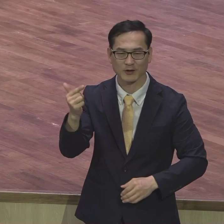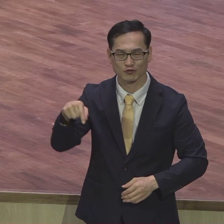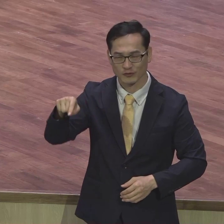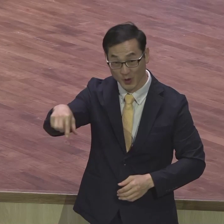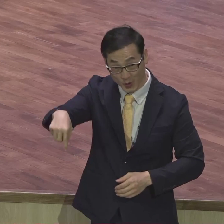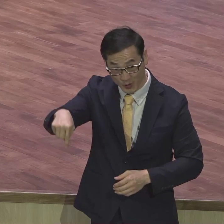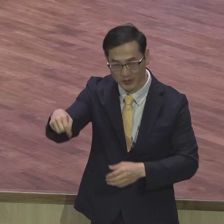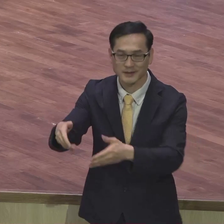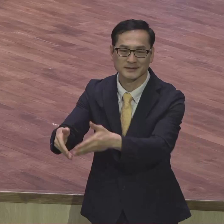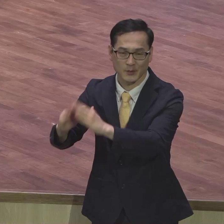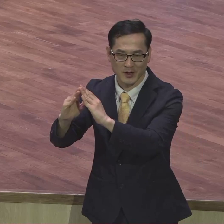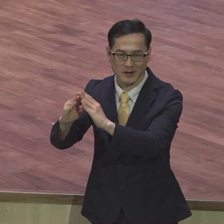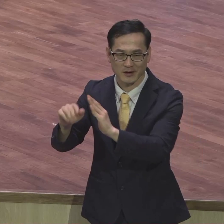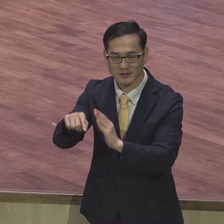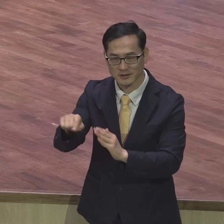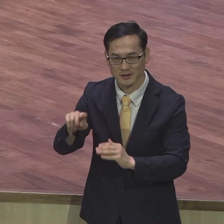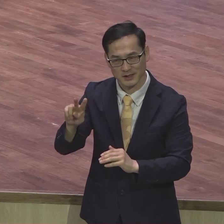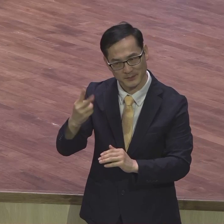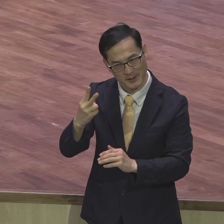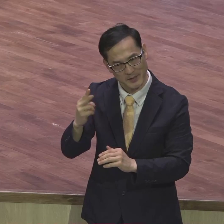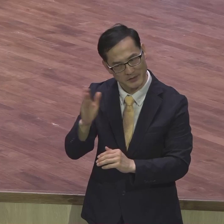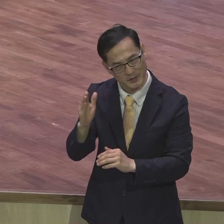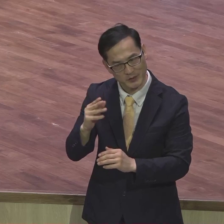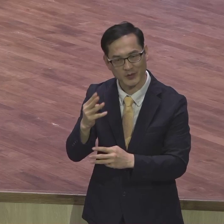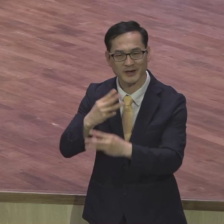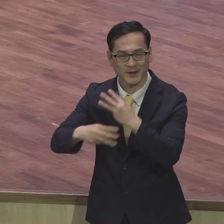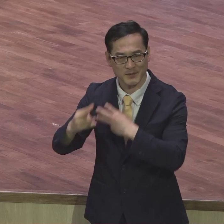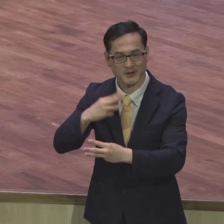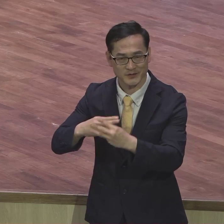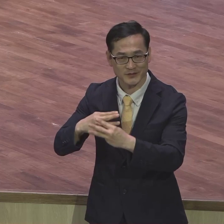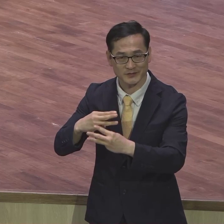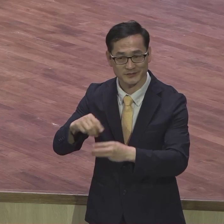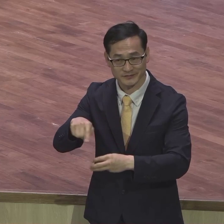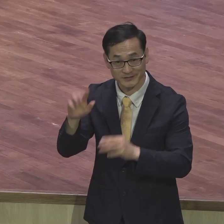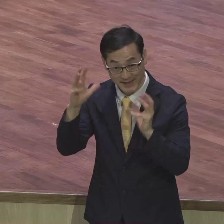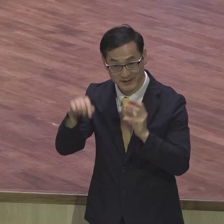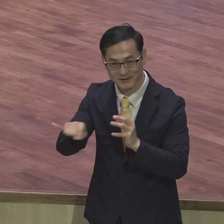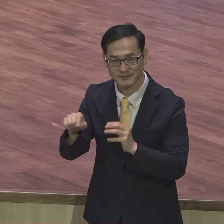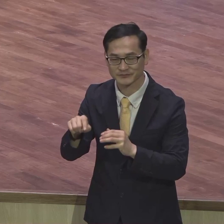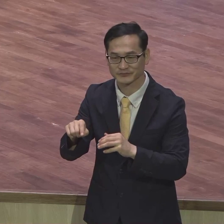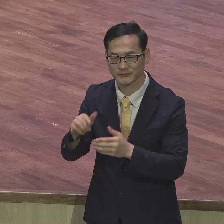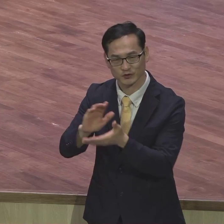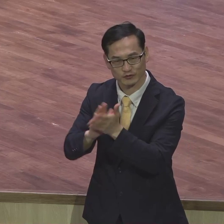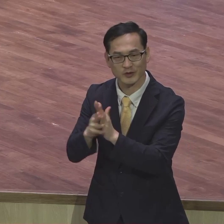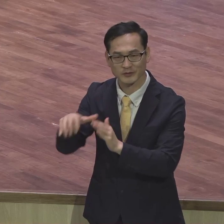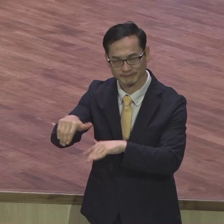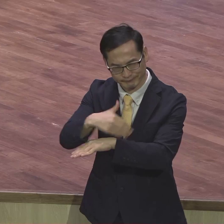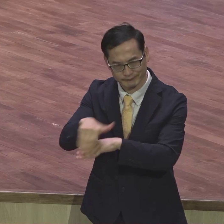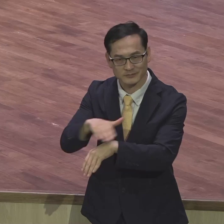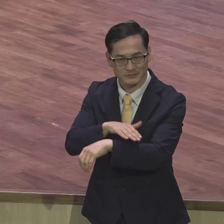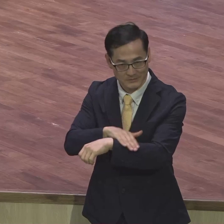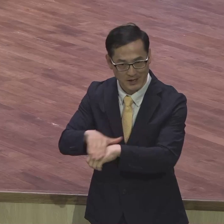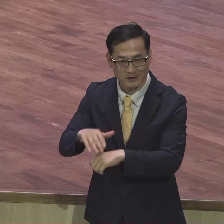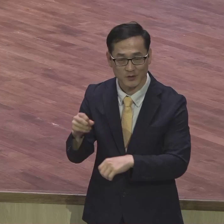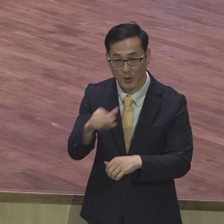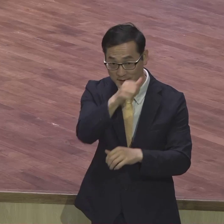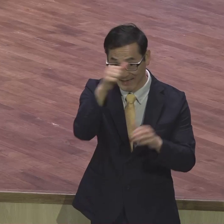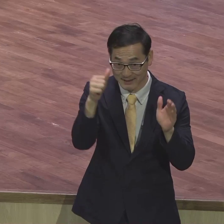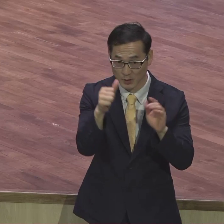명 랩런트 아이들이 유치원에 잘 지금 다니고 있고 이번에 소가 장노님이 헌신을 해가지고 한